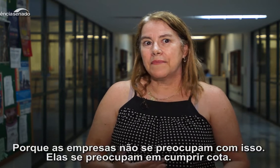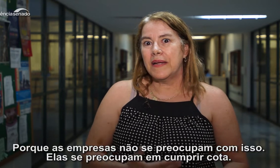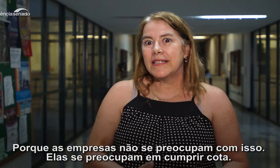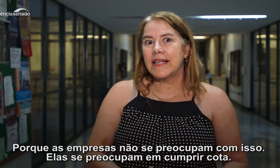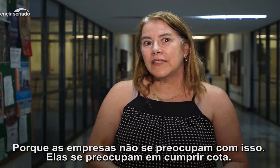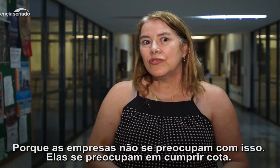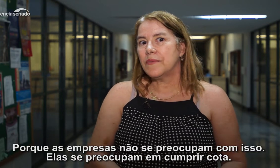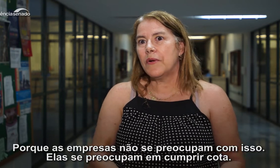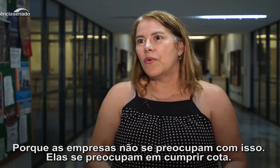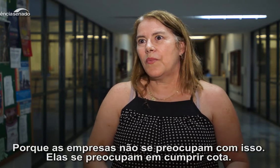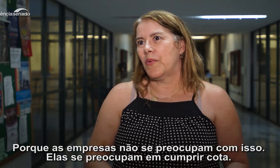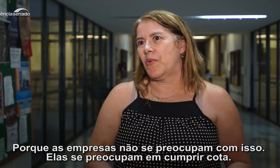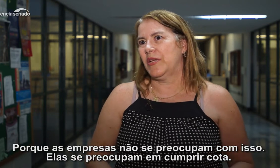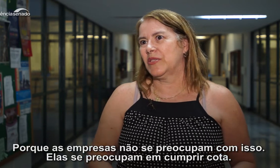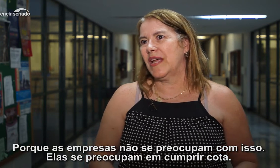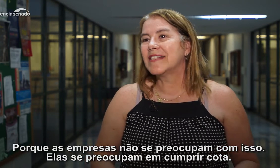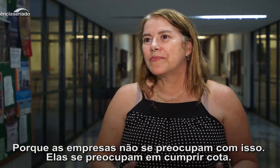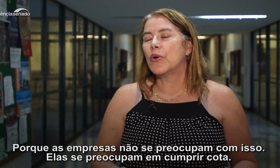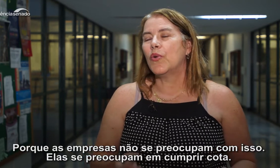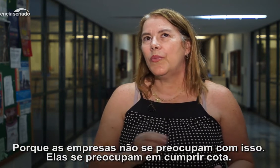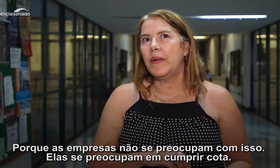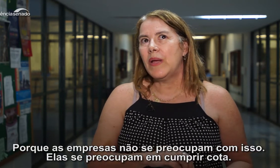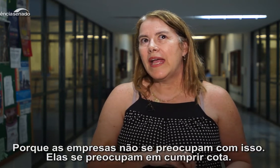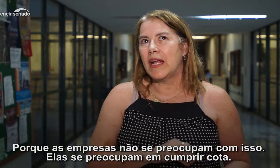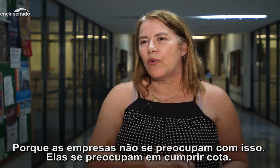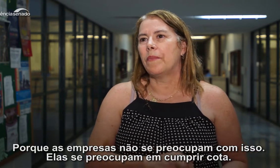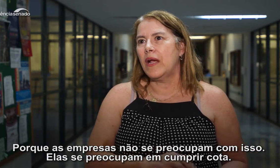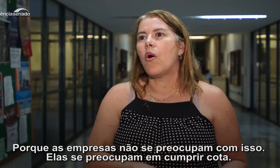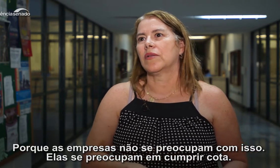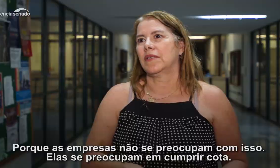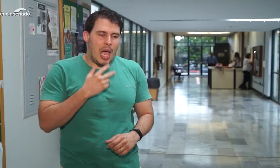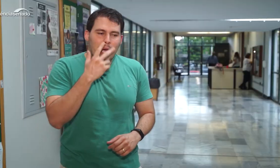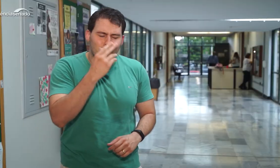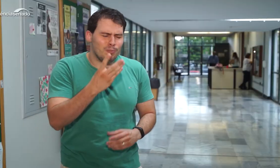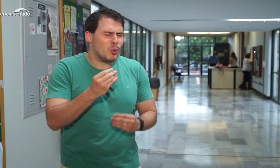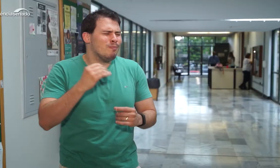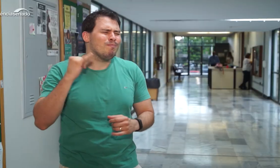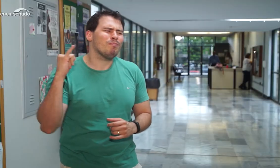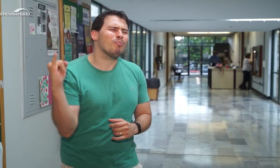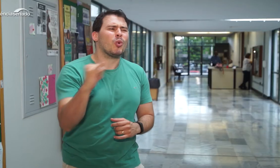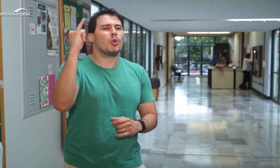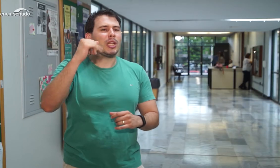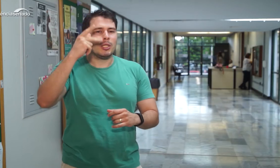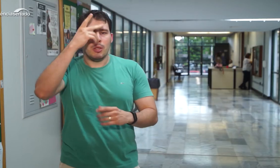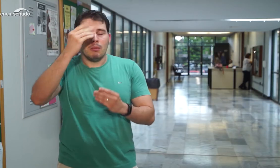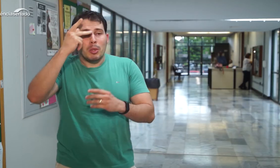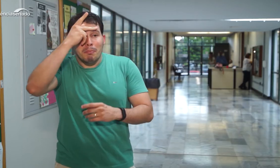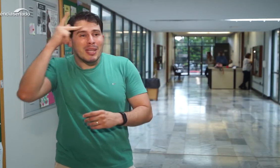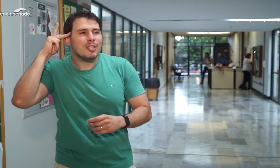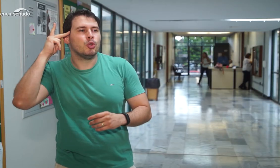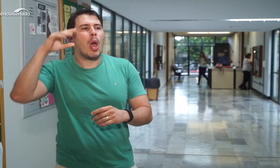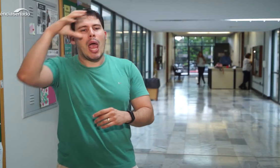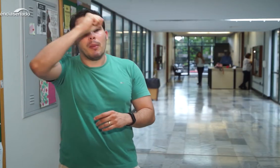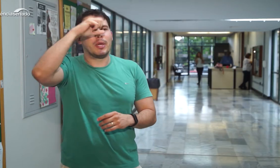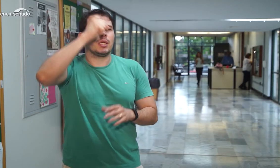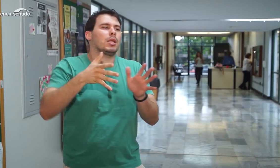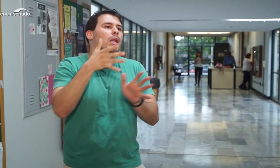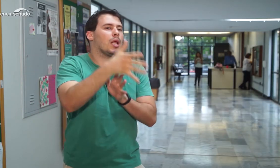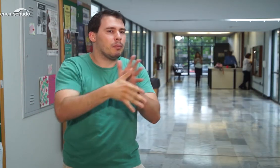empresas, elas não se preocupam com isso, elas se preocupam em cumprir cota. Eu acho muito importante que as pessoas